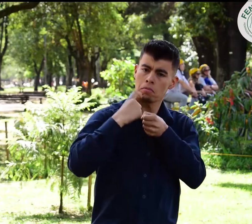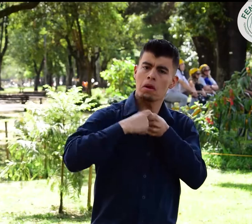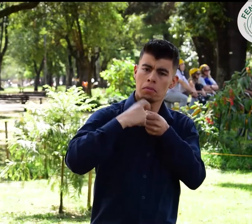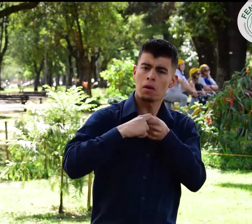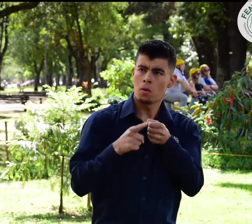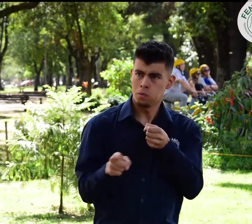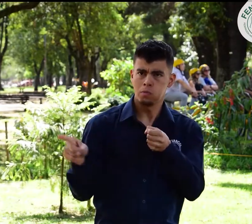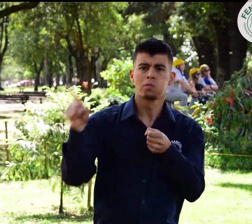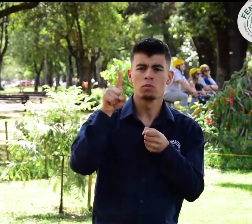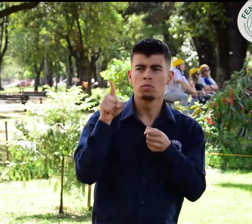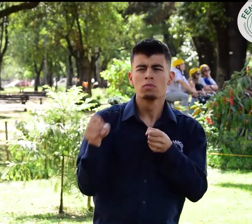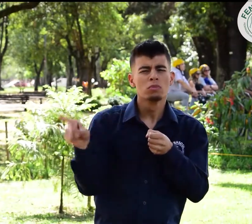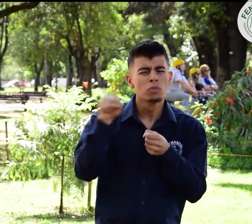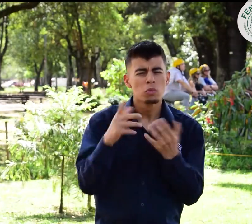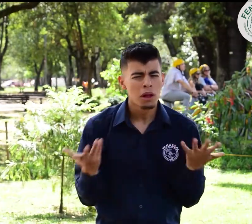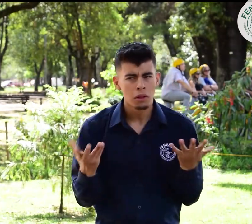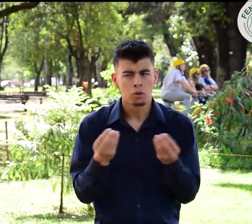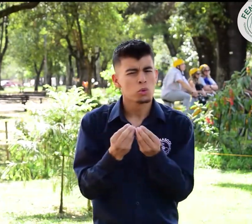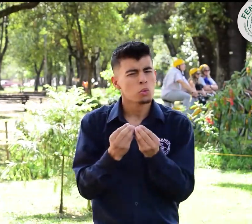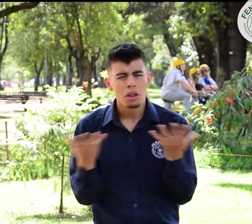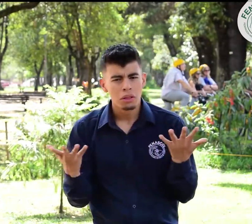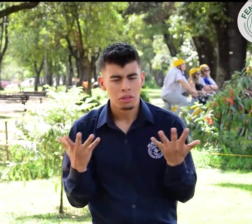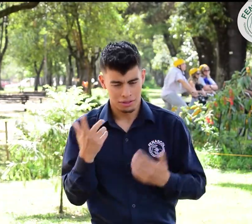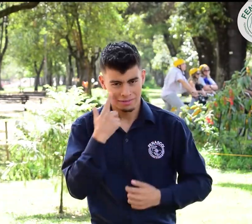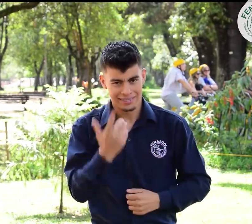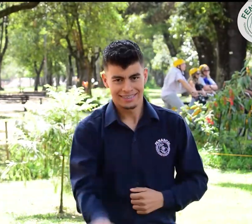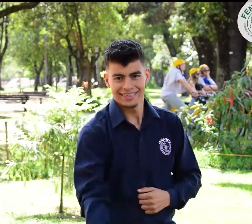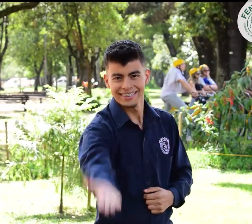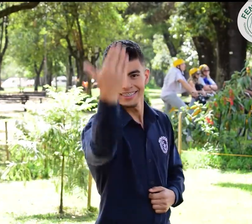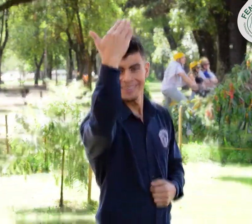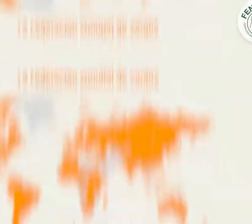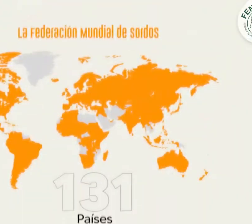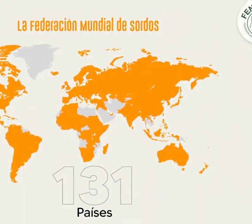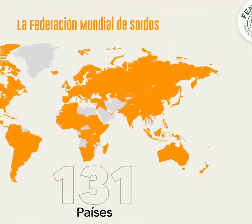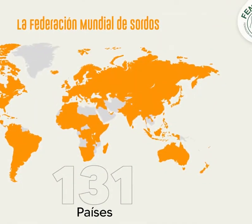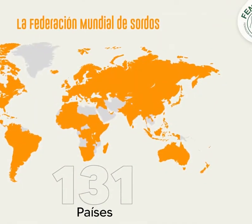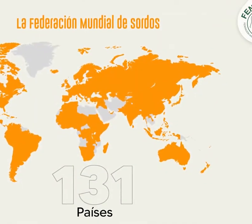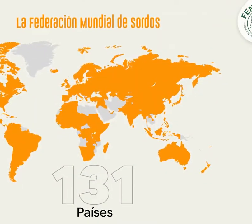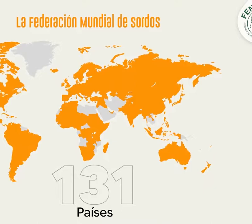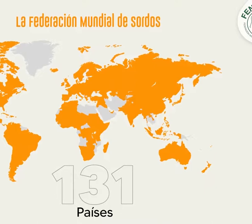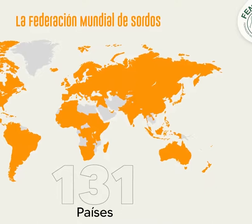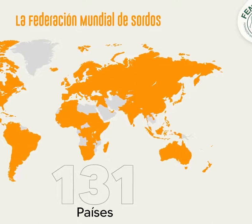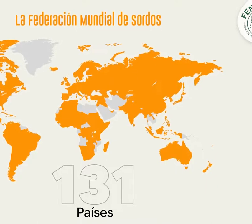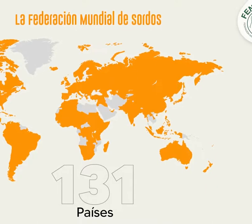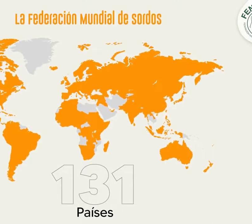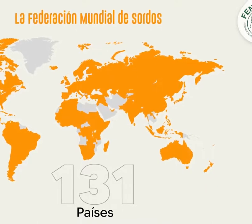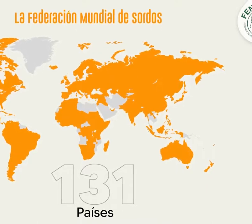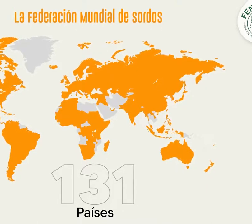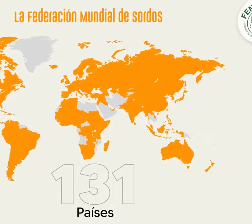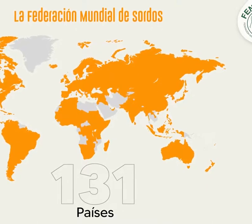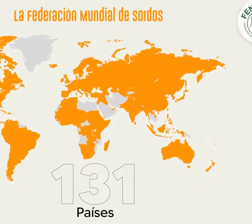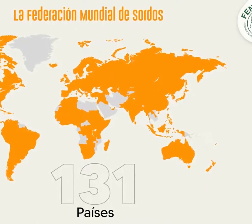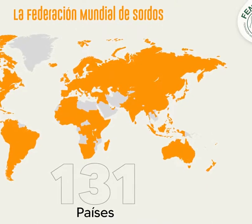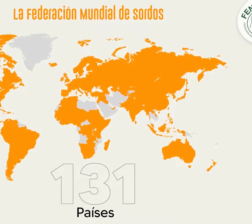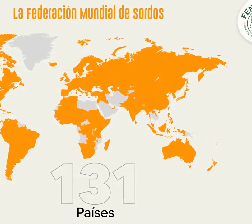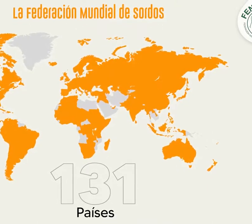veamos a continuación cuáles y cuántas son la federación mundial de sordos 131